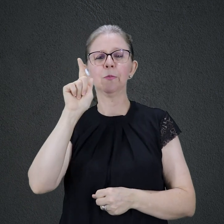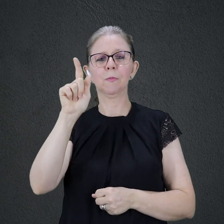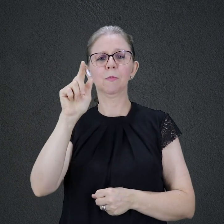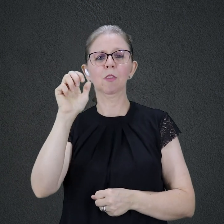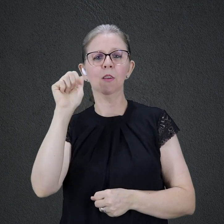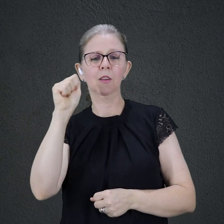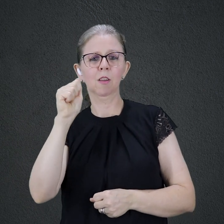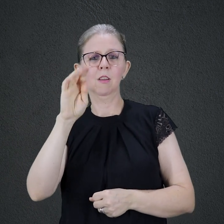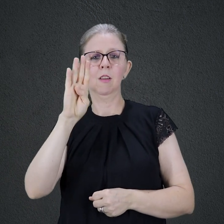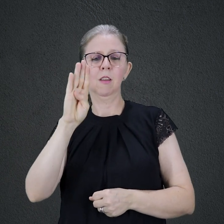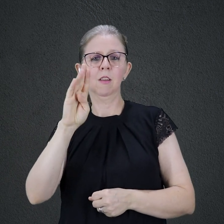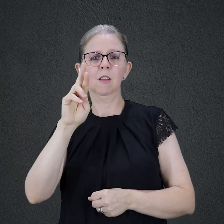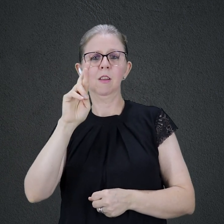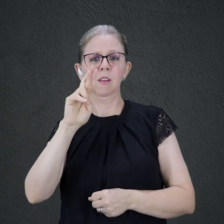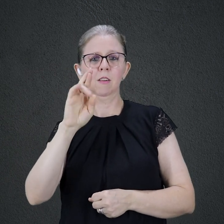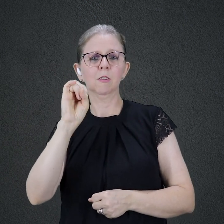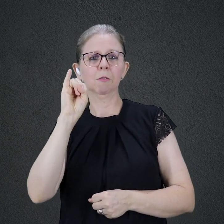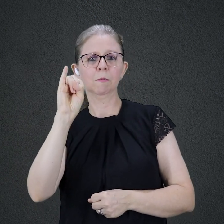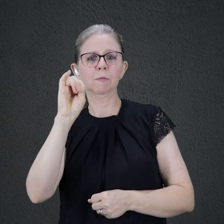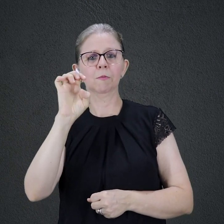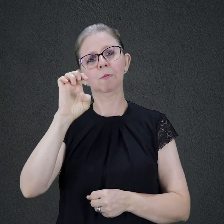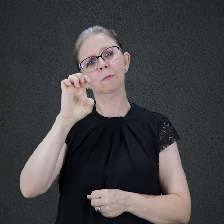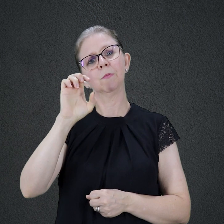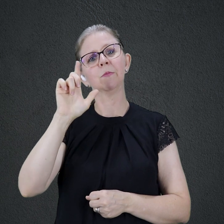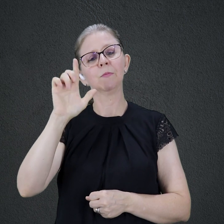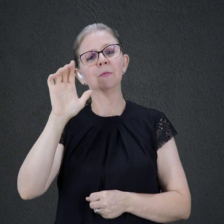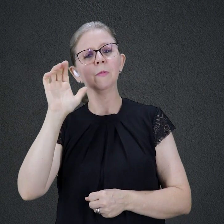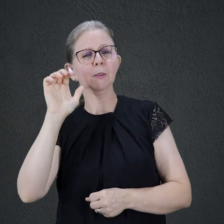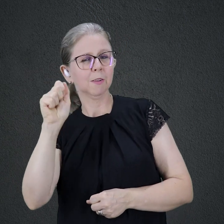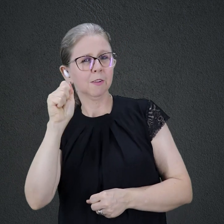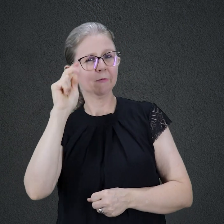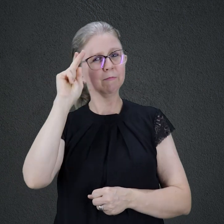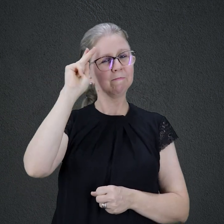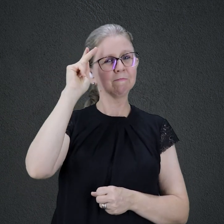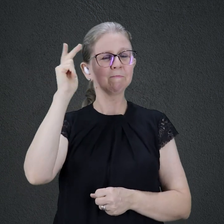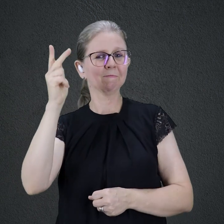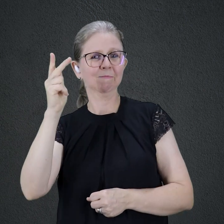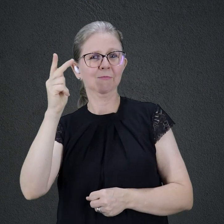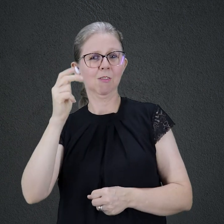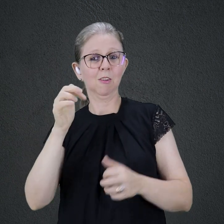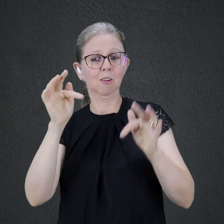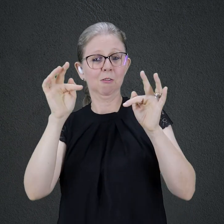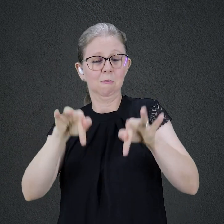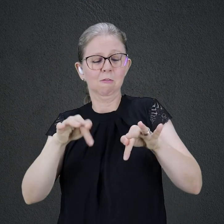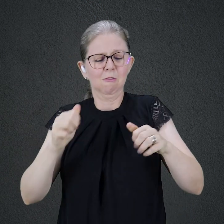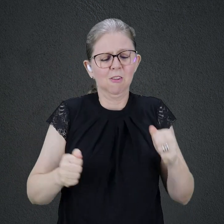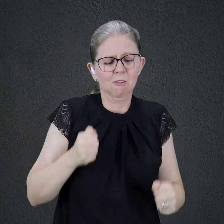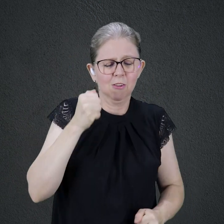ao percorrer os últimos 400 metros. Exaurida pela desidratação e pelo calor do dia,